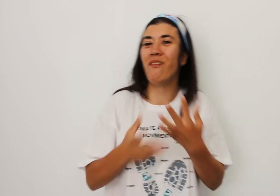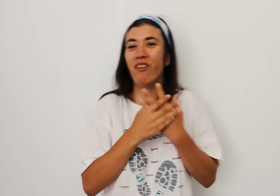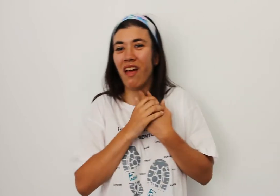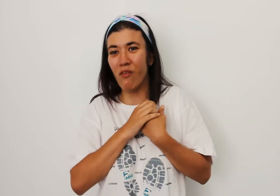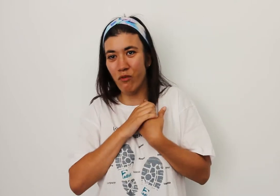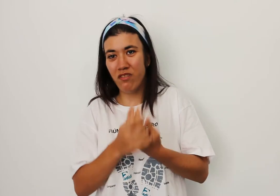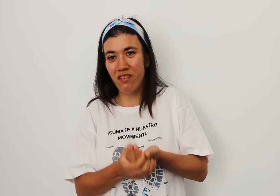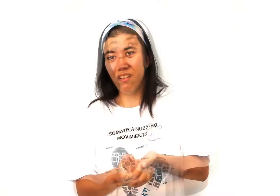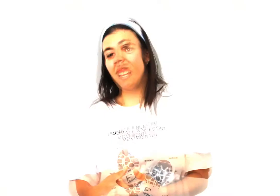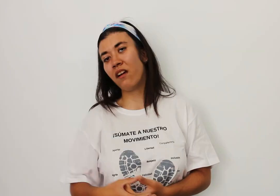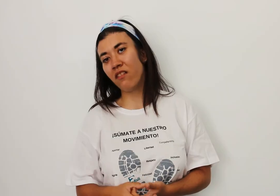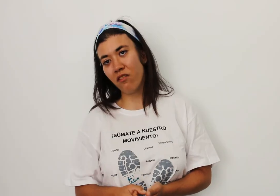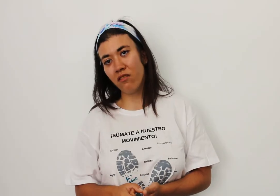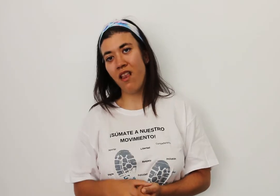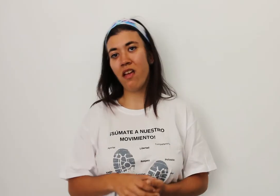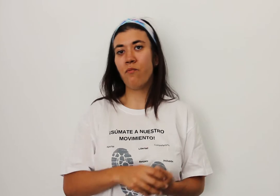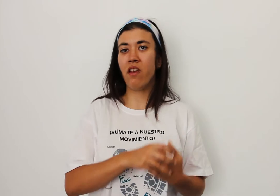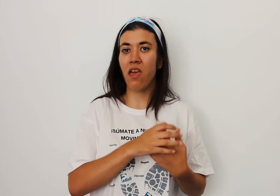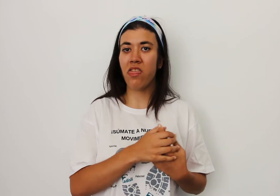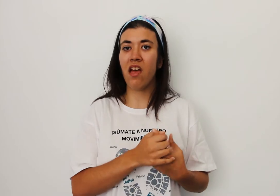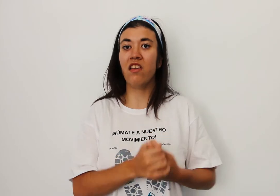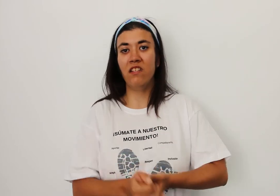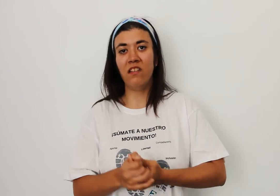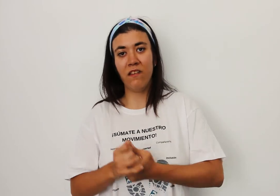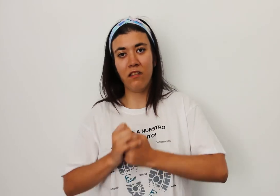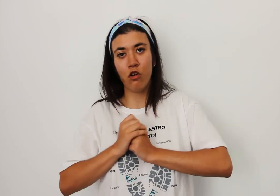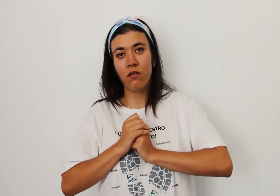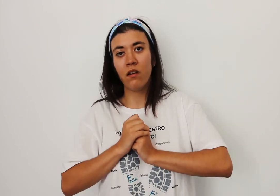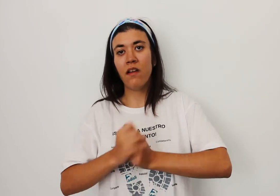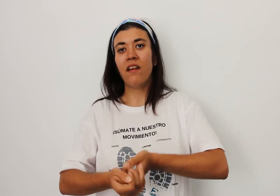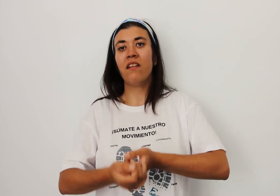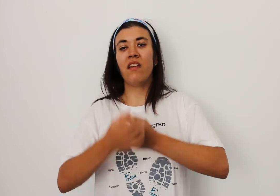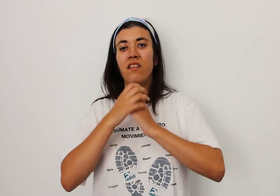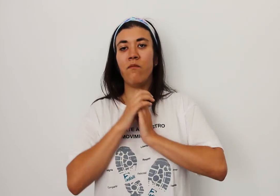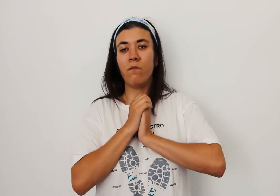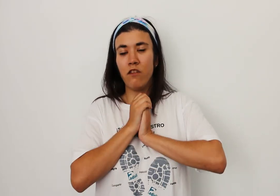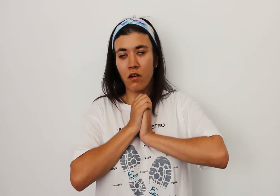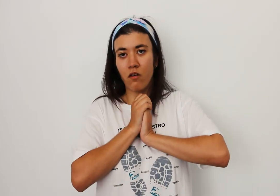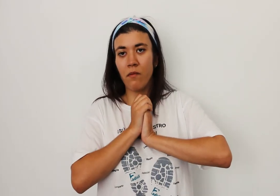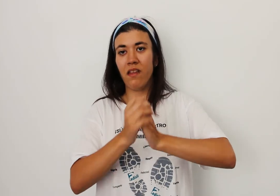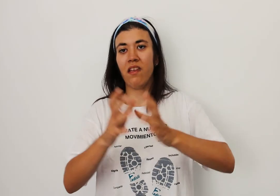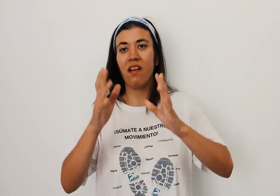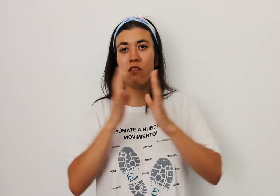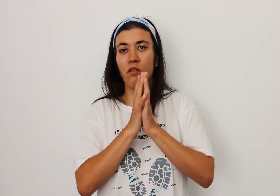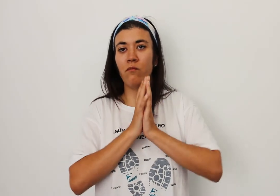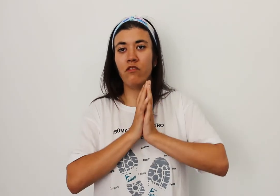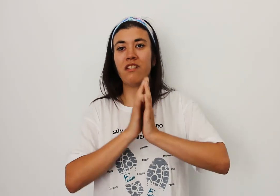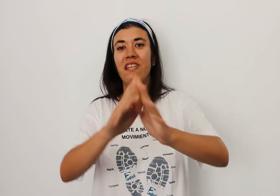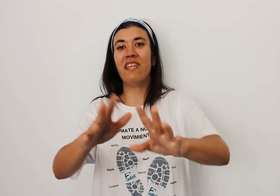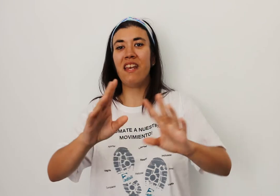han aportado mucho, me encantó la experiencia y yo recomendaría a todo el mundo si tiene